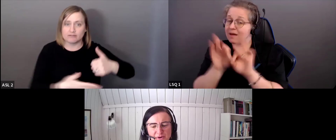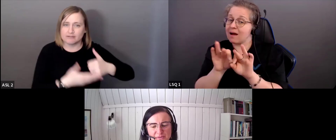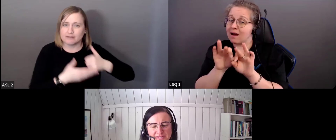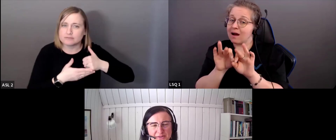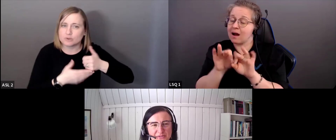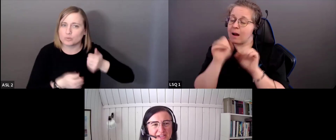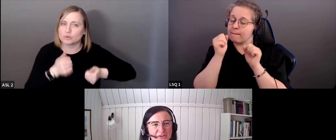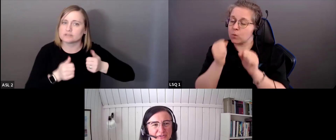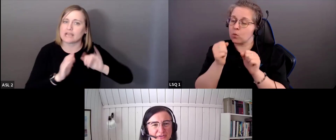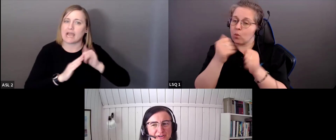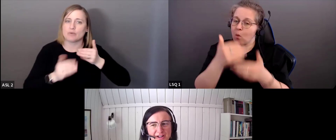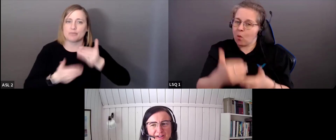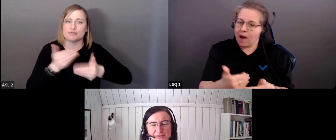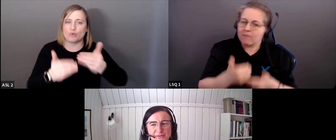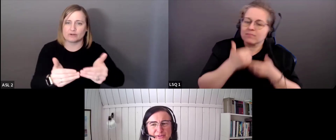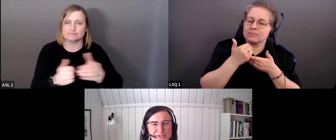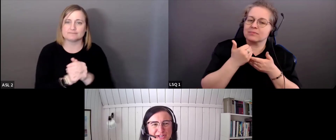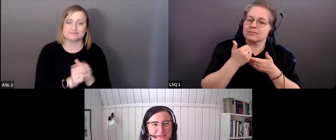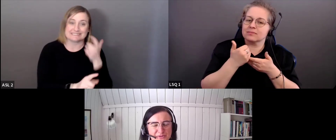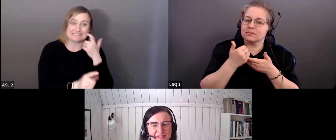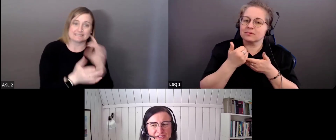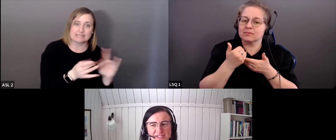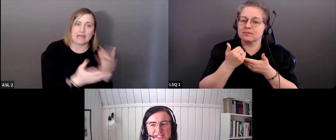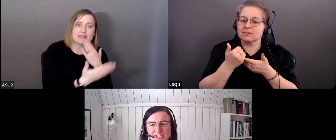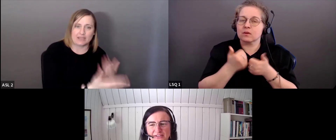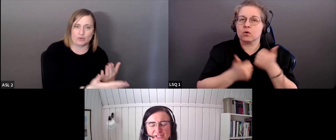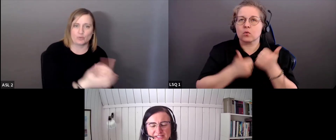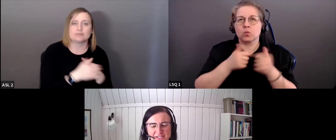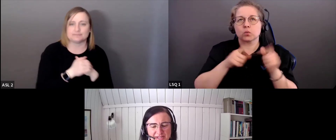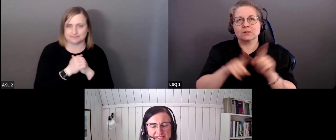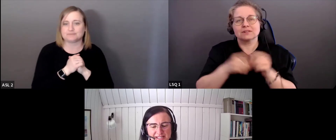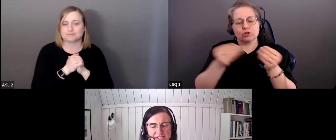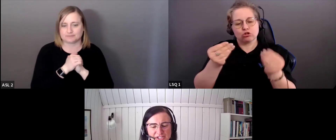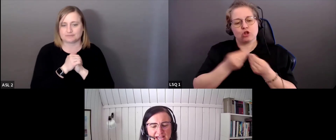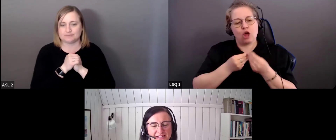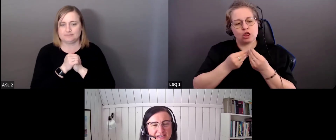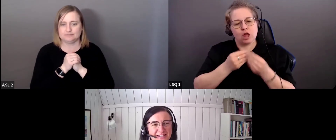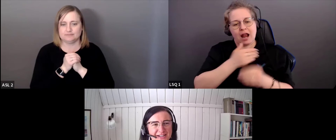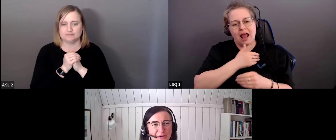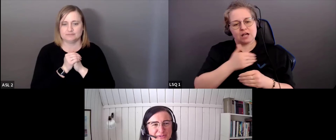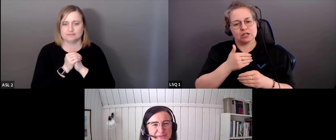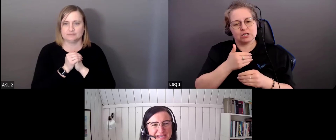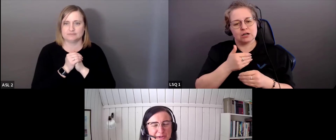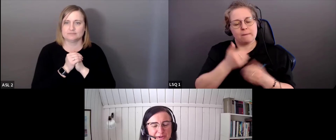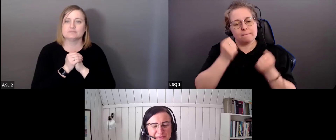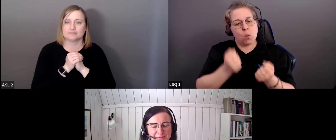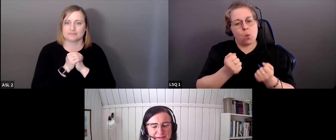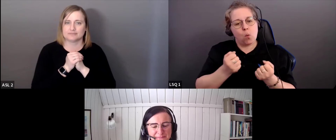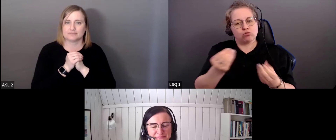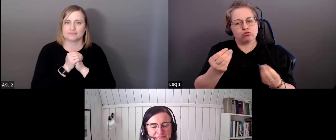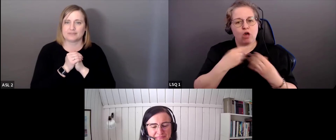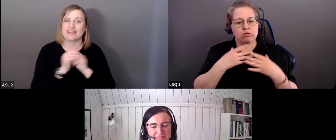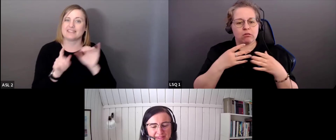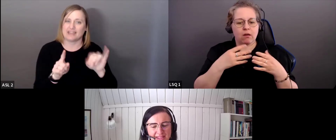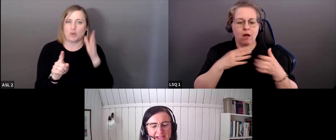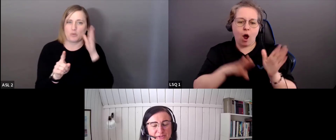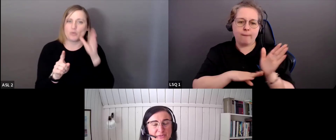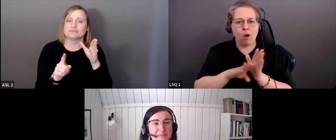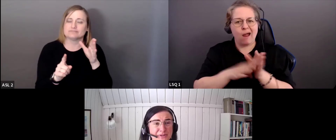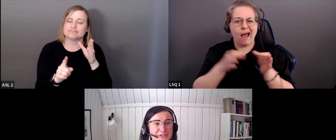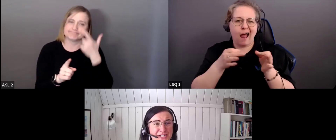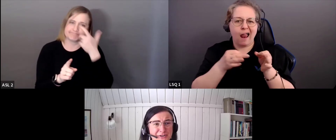aider ou parfois ça peut ralentir nos progrès. Merci d'avoir mentionné ce sujet.